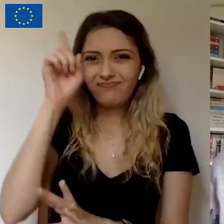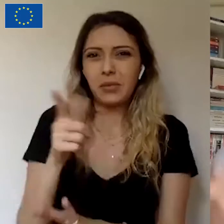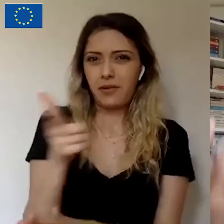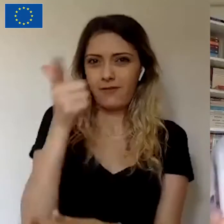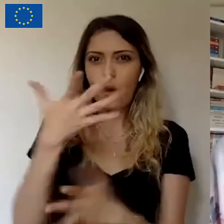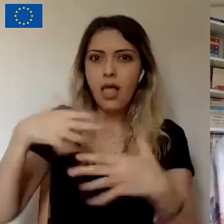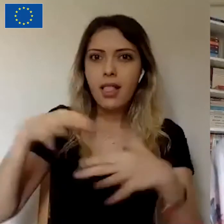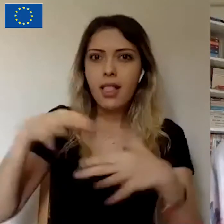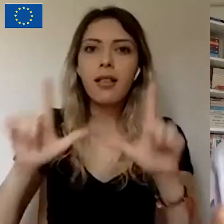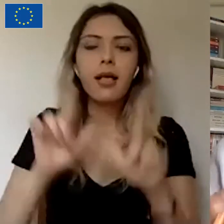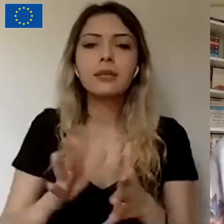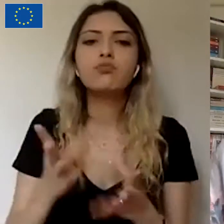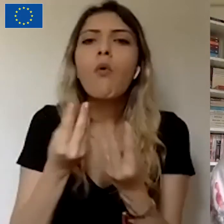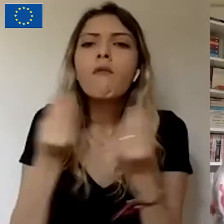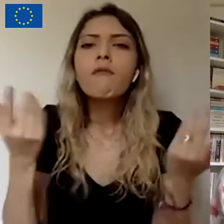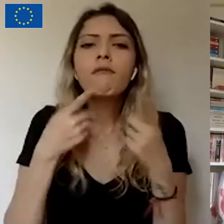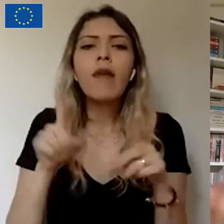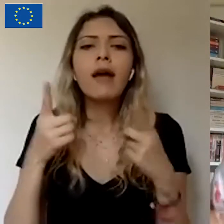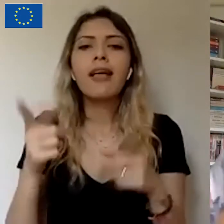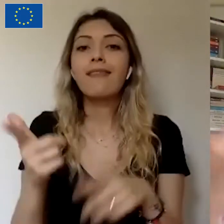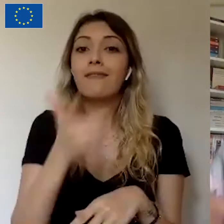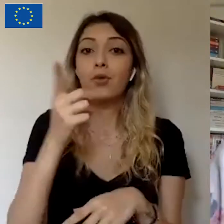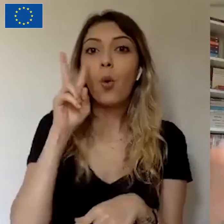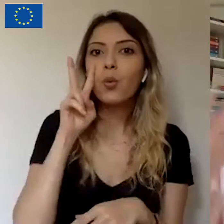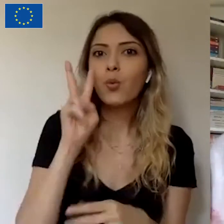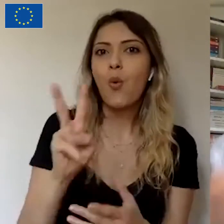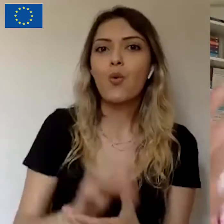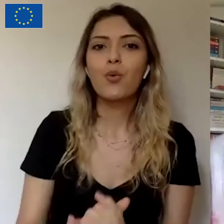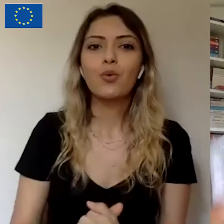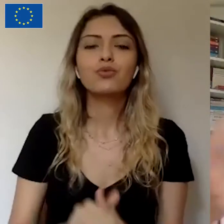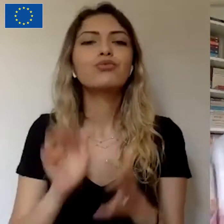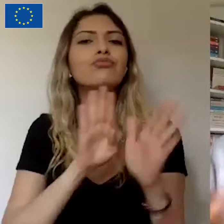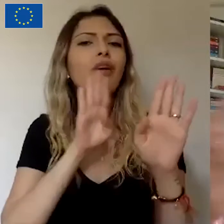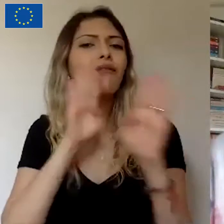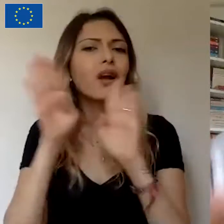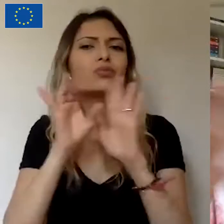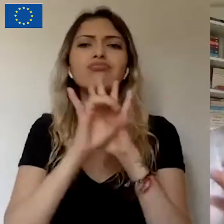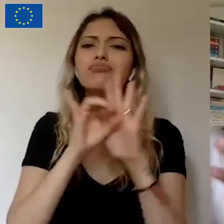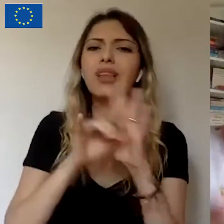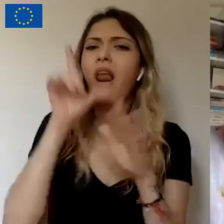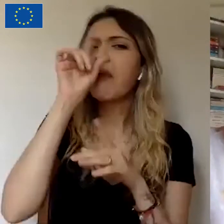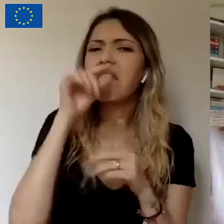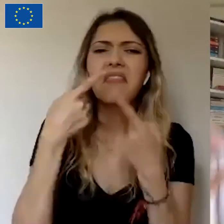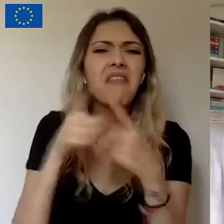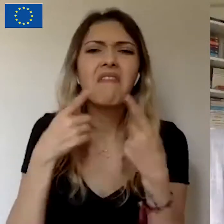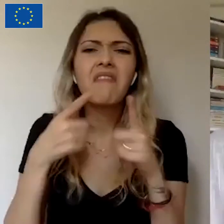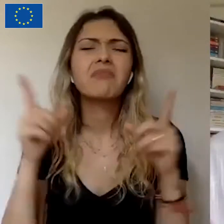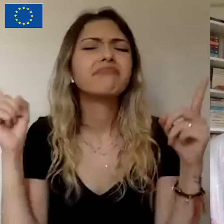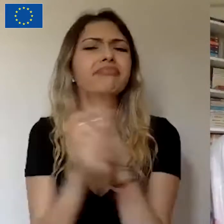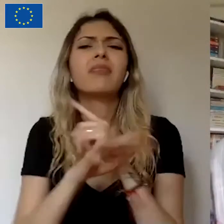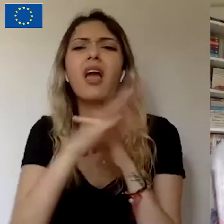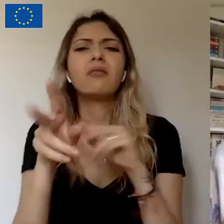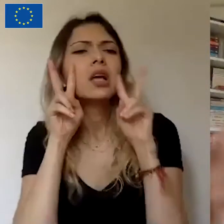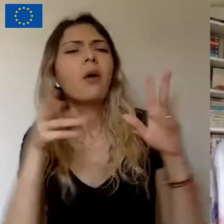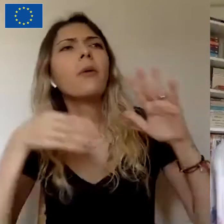Çok sayıda video ile biz karşılaşıyoruz. Yani sosyal medya akışında özellikle Facebook'a girsek ya da herhangi bir sosyal medya kanalına